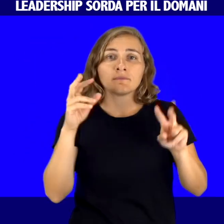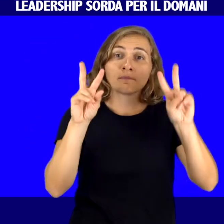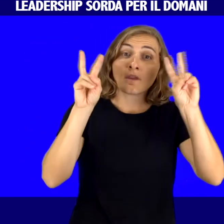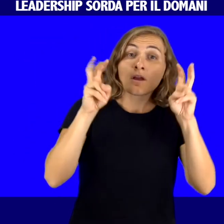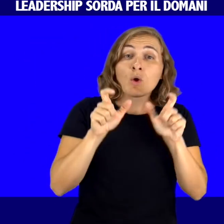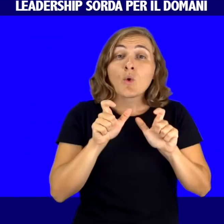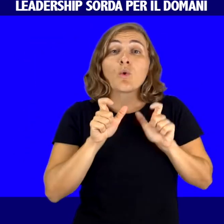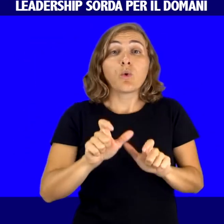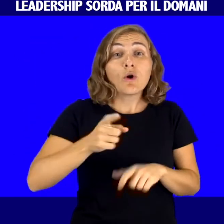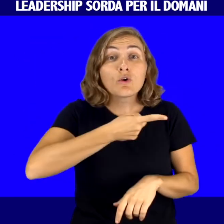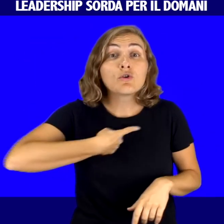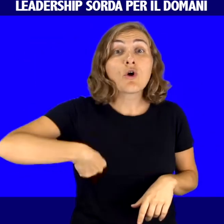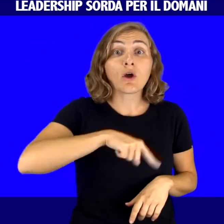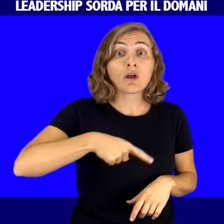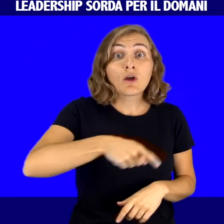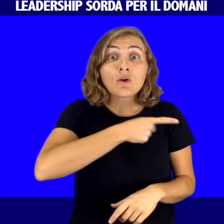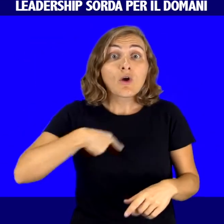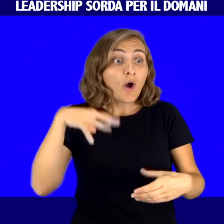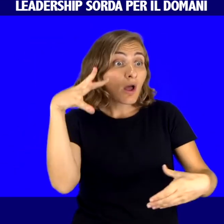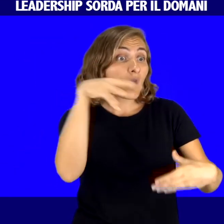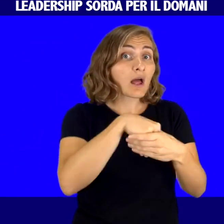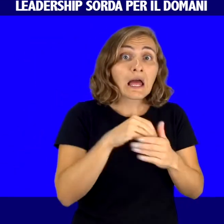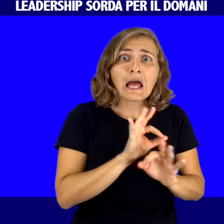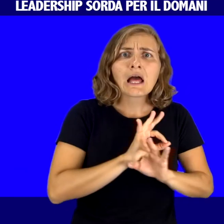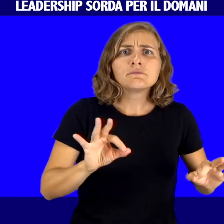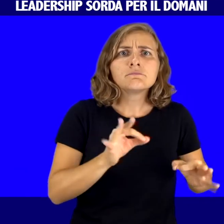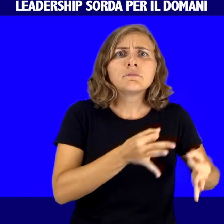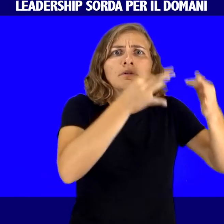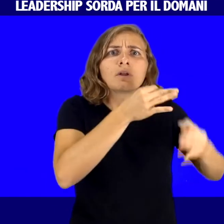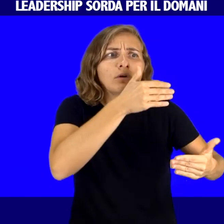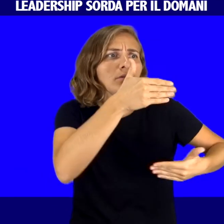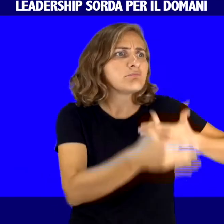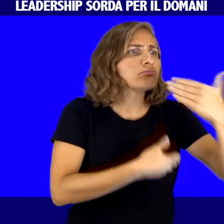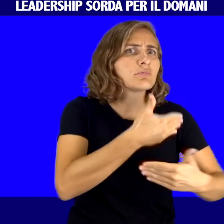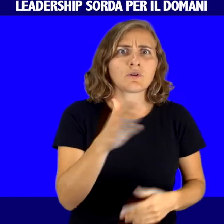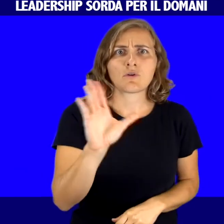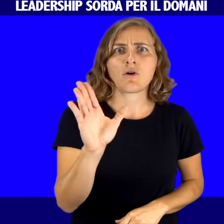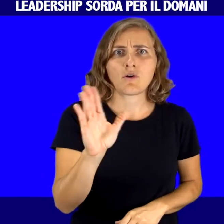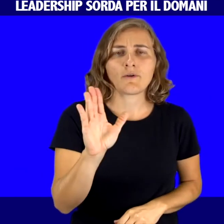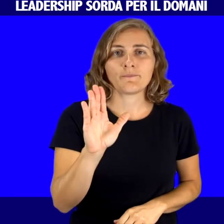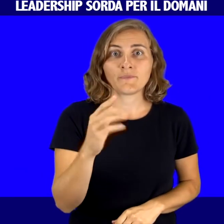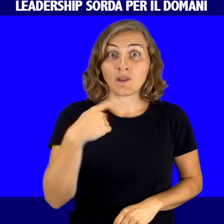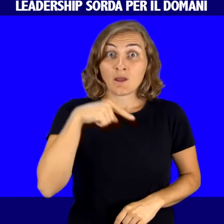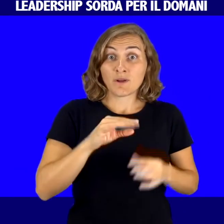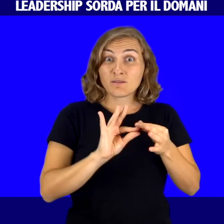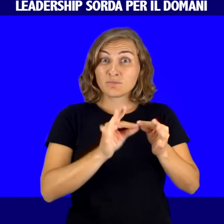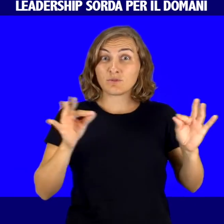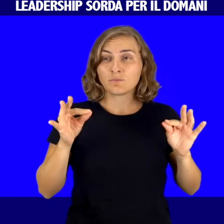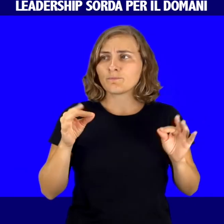Per applicare in pieno il principio del niente su di noi, senza di noi, le organizzazioni rappresentative delle persone con